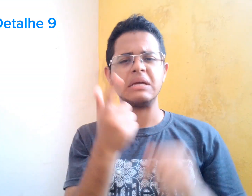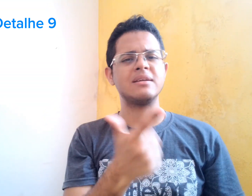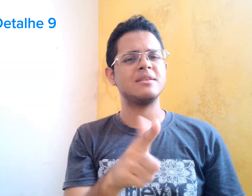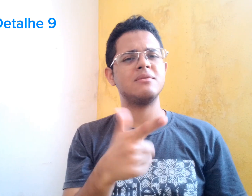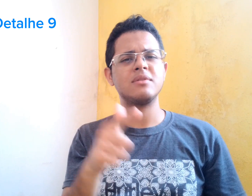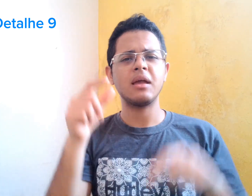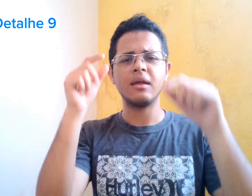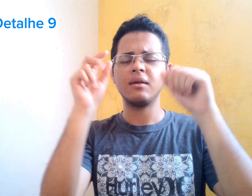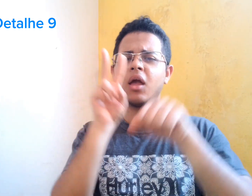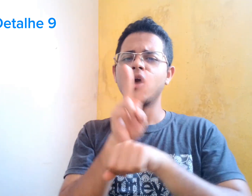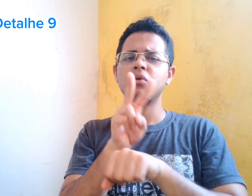Do professor dela.